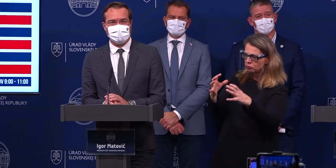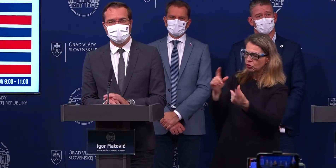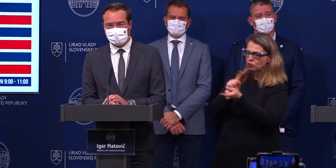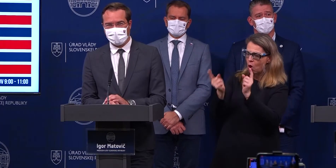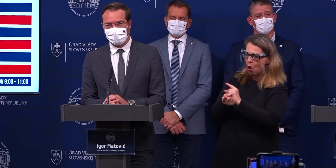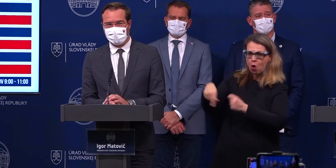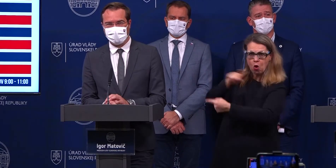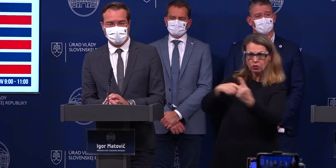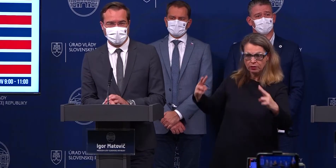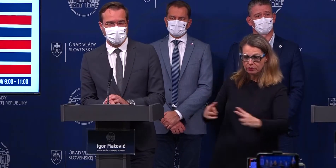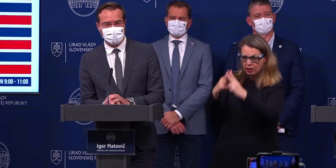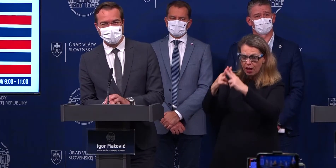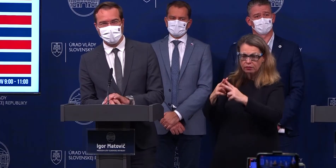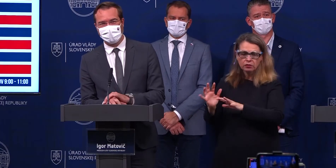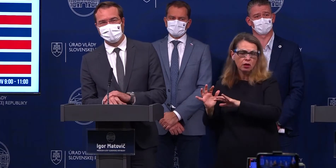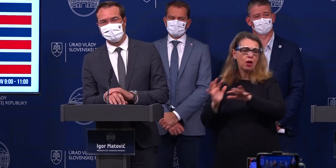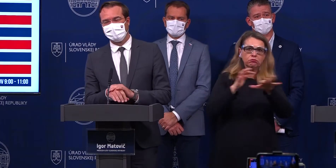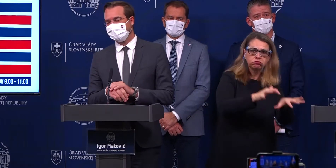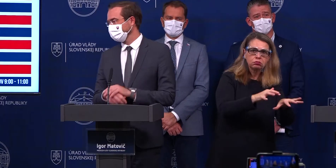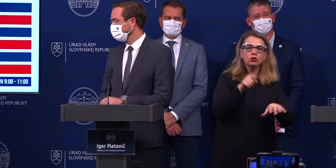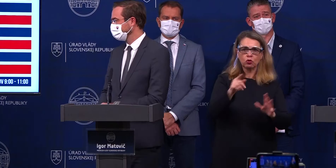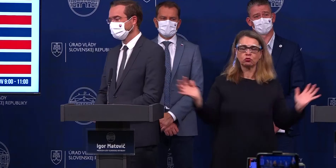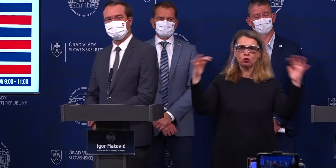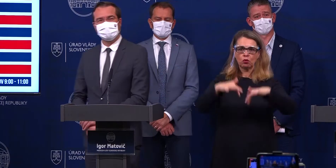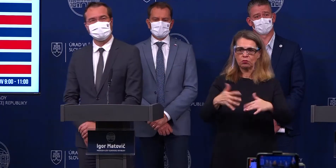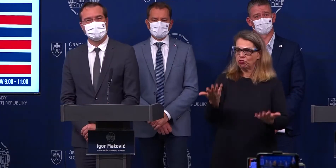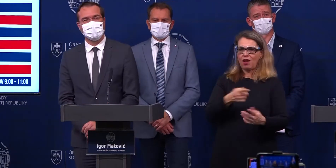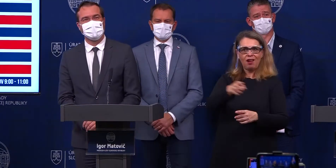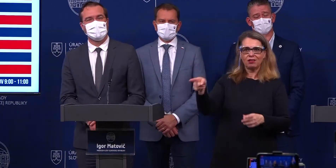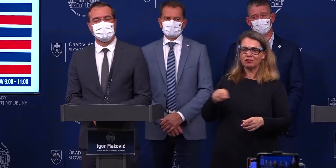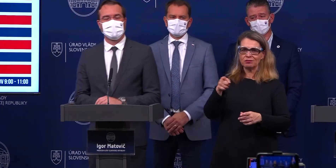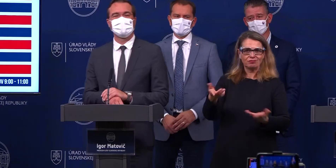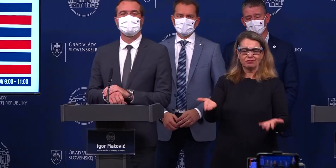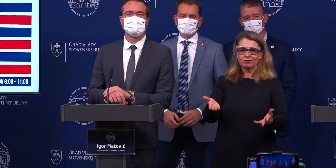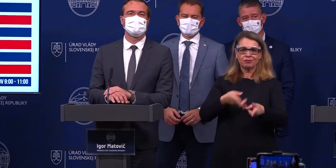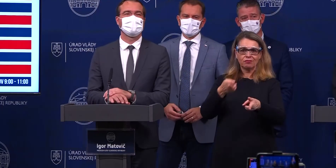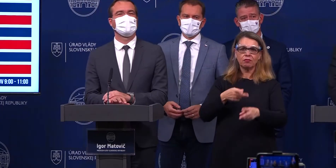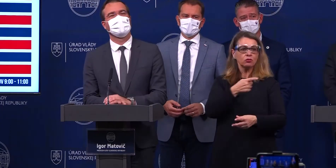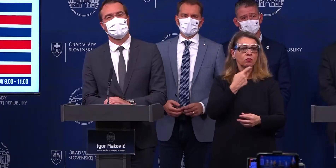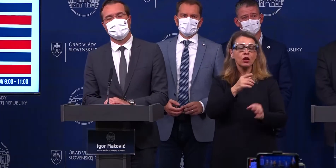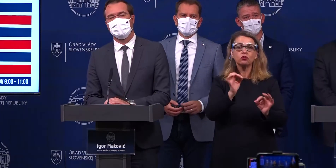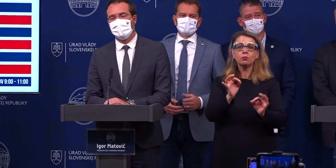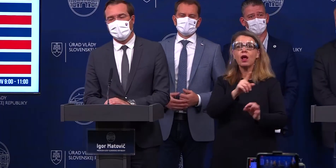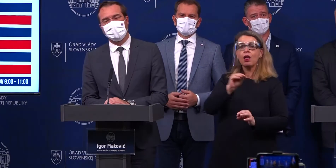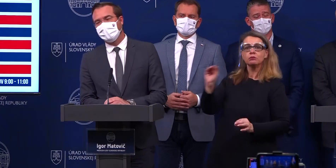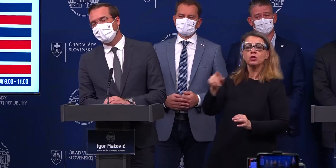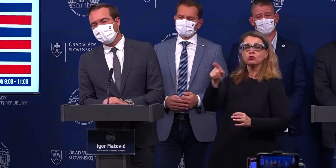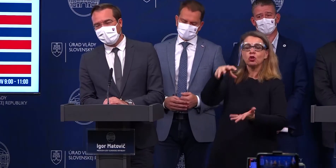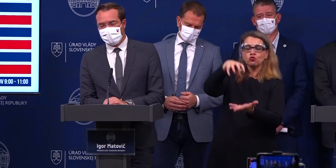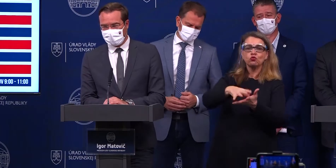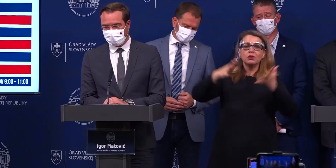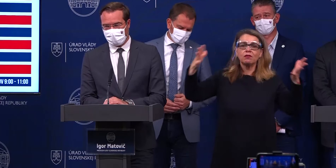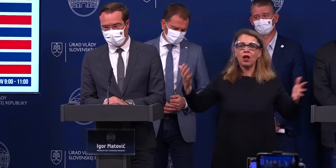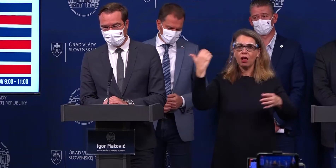Dohodli sa, že sa stretnú, takže toto nie je zhromažďovanie. No ale predsa len je tam veľká skupina ľudí, ktorá stojí na jednom mieste blízko seba. Áno, tak